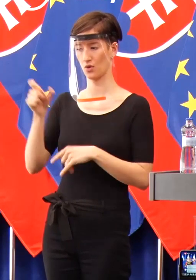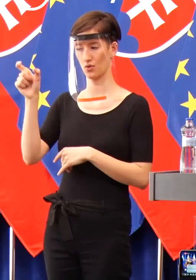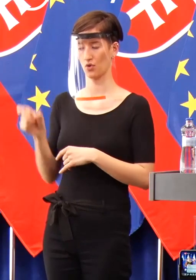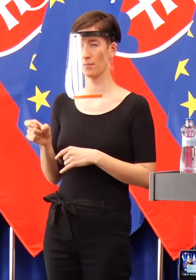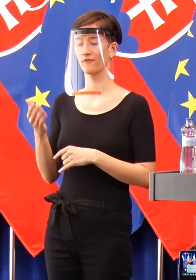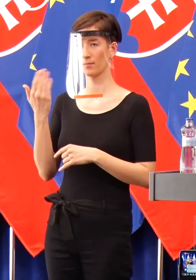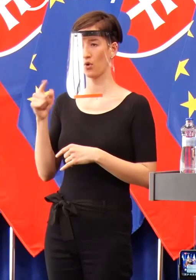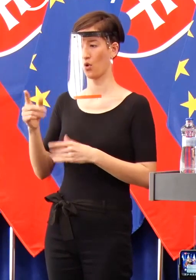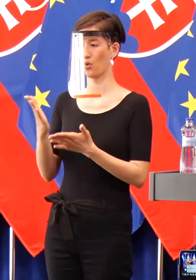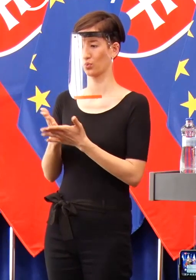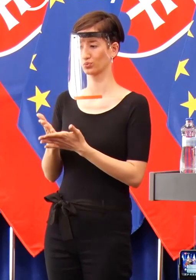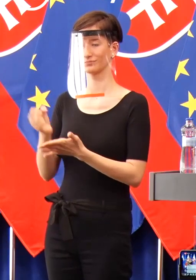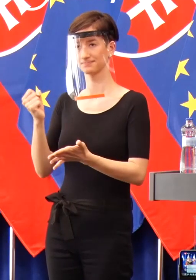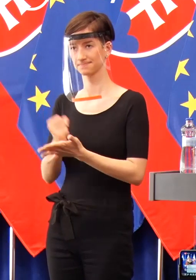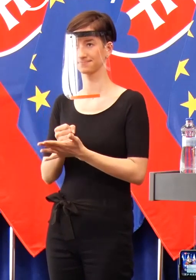zachytení v karanténach.